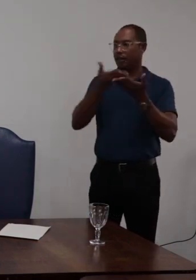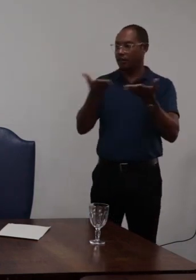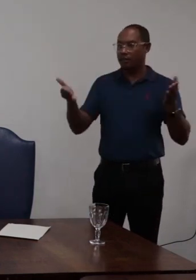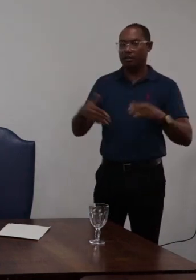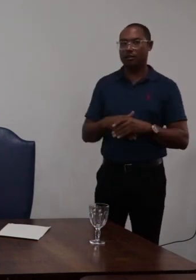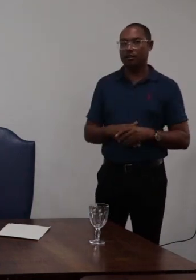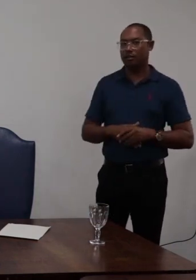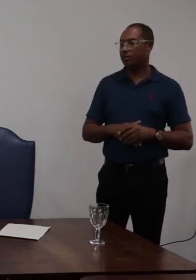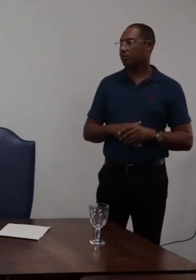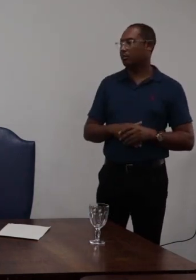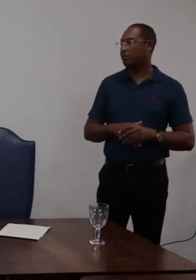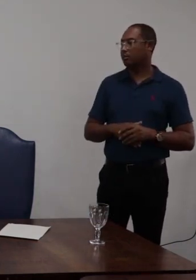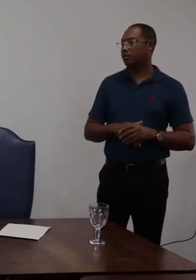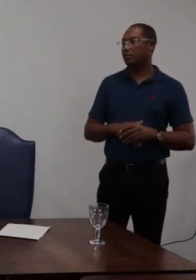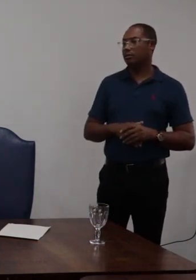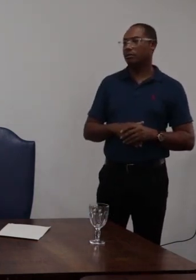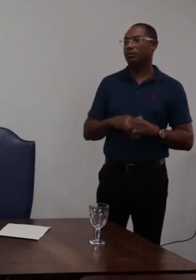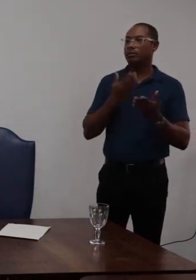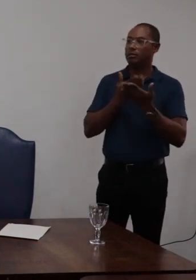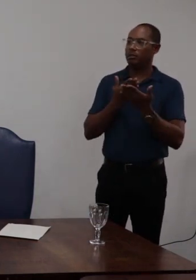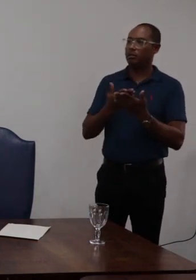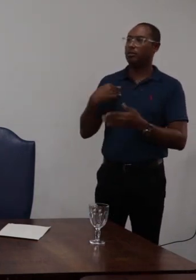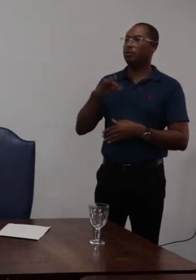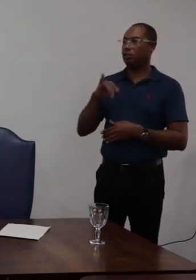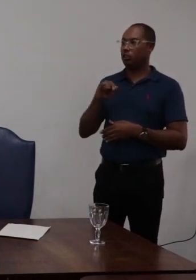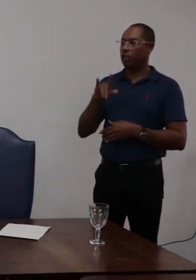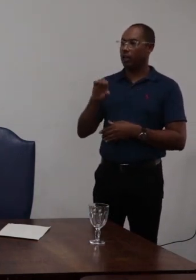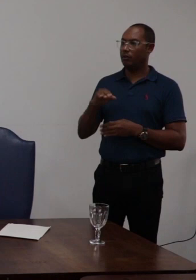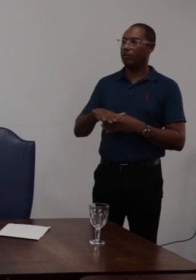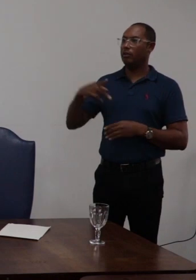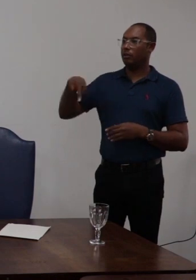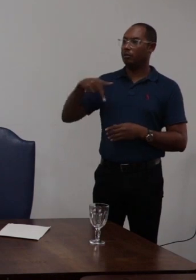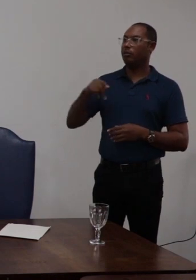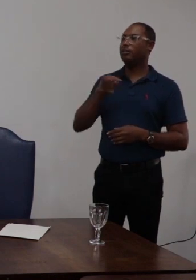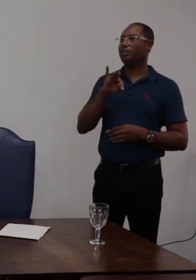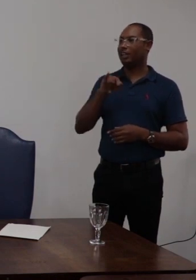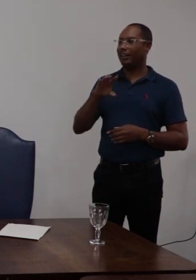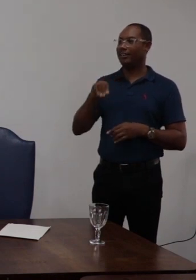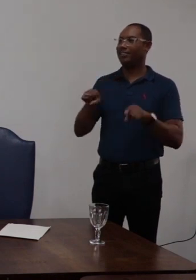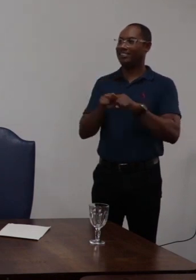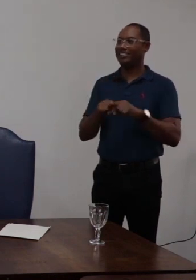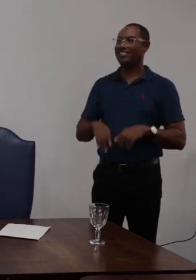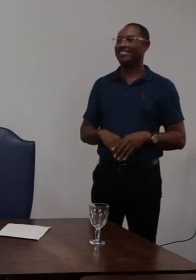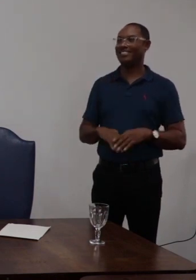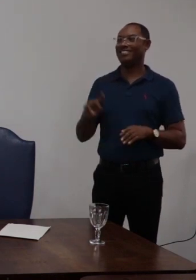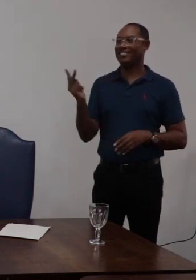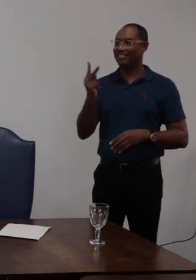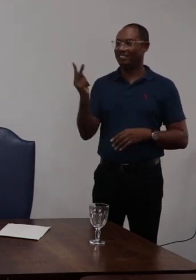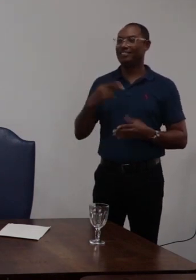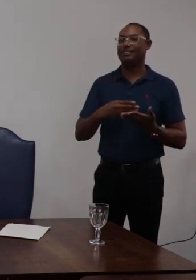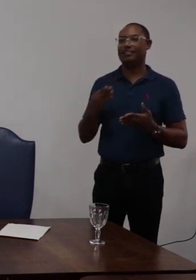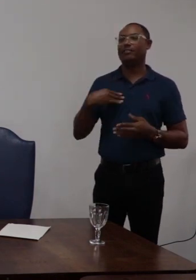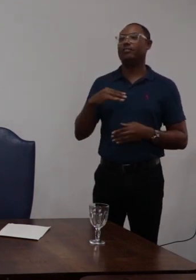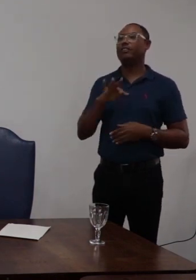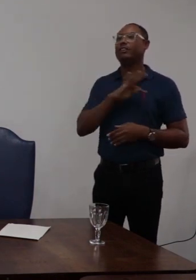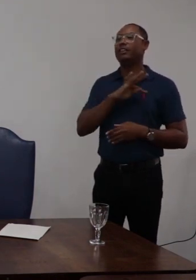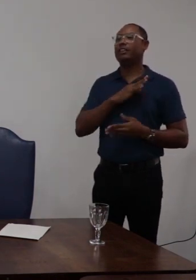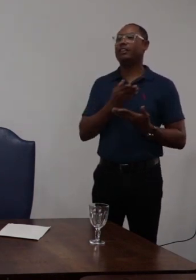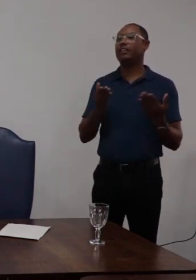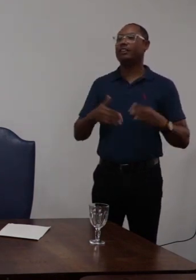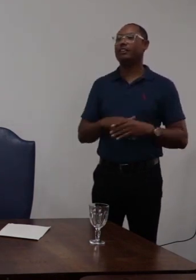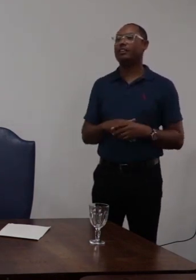presença do estudante Tiago do professor Tiago Rodrigues do servidor